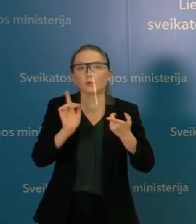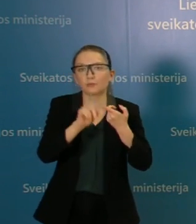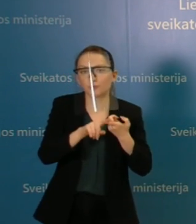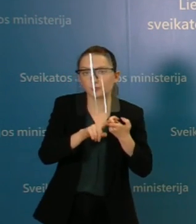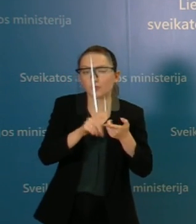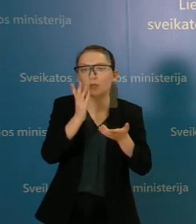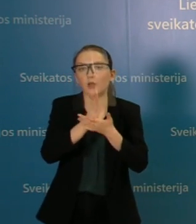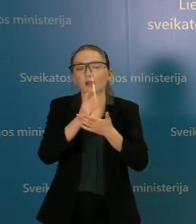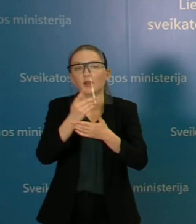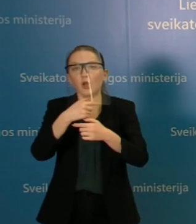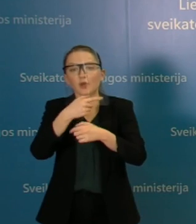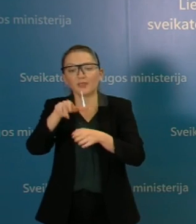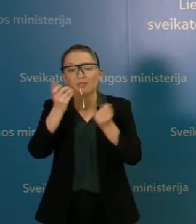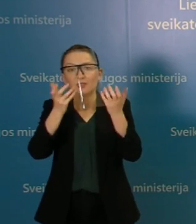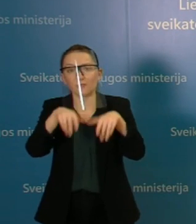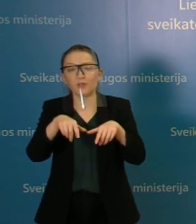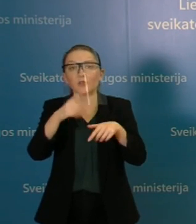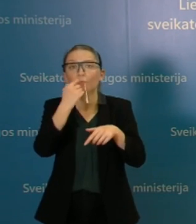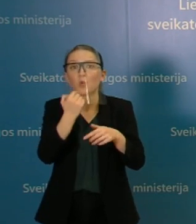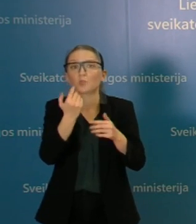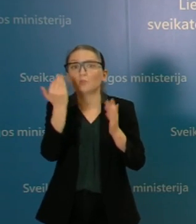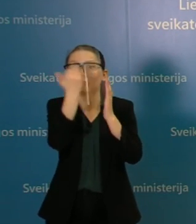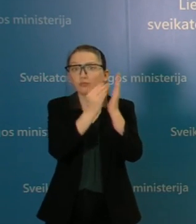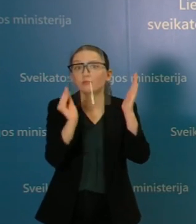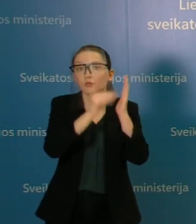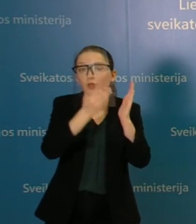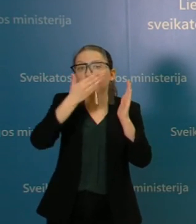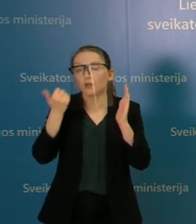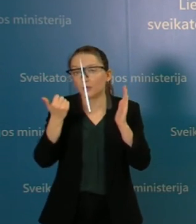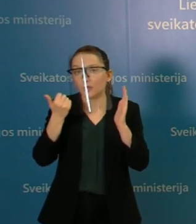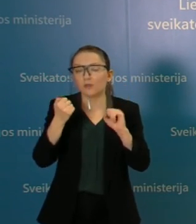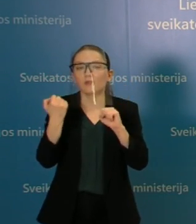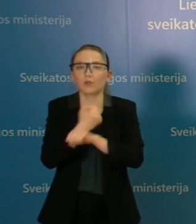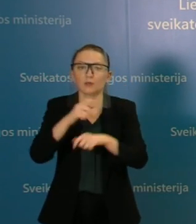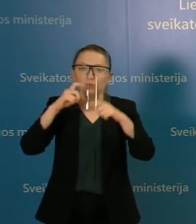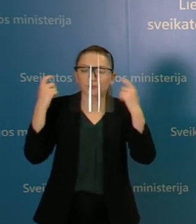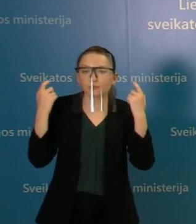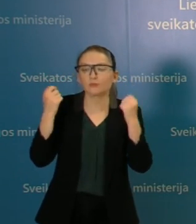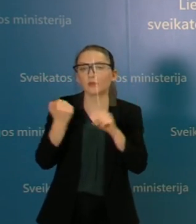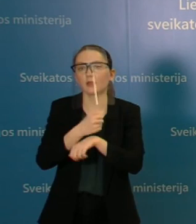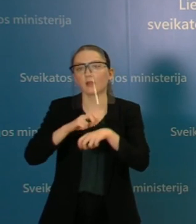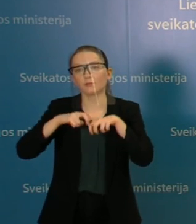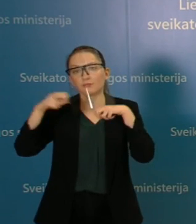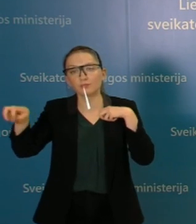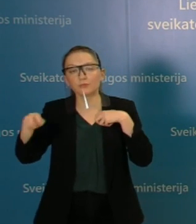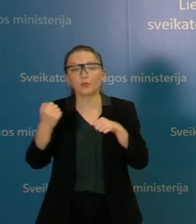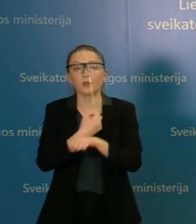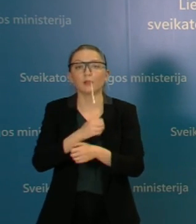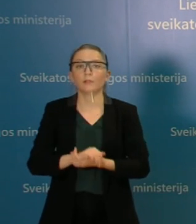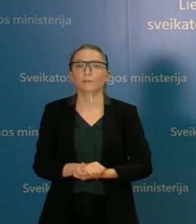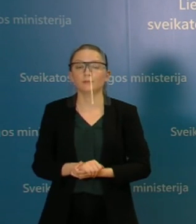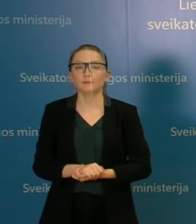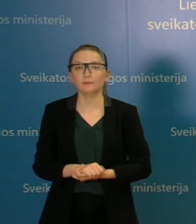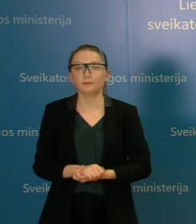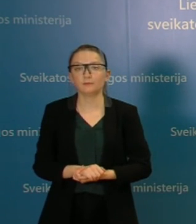yra ar nėra paskelbtas savivaldybėj karantinas. Tai tikrai neturėtų sukelti kažkokiu ypatingu